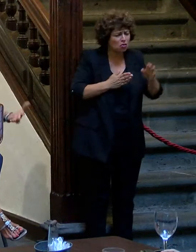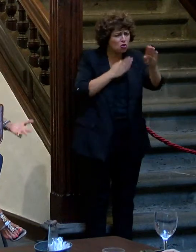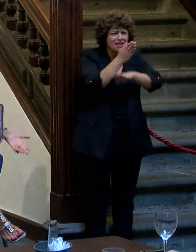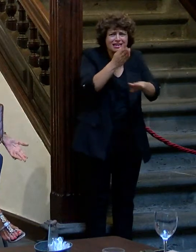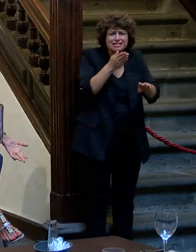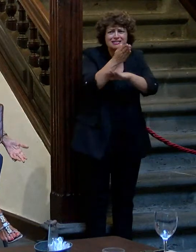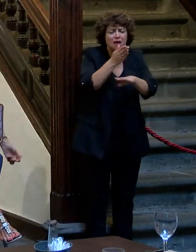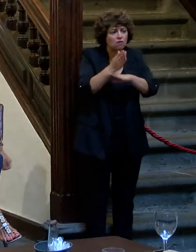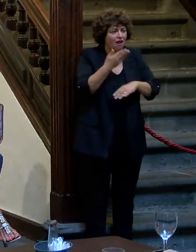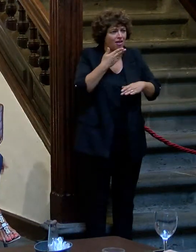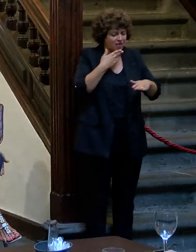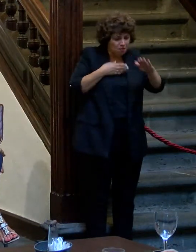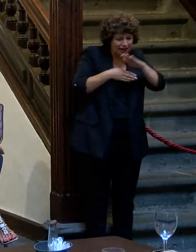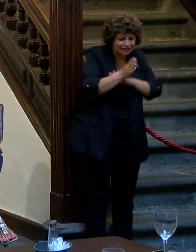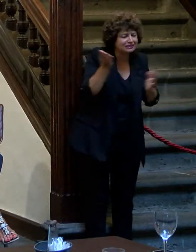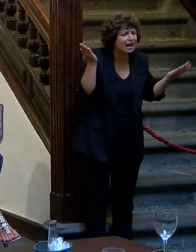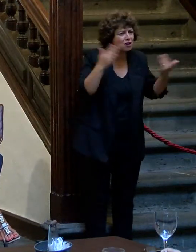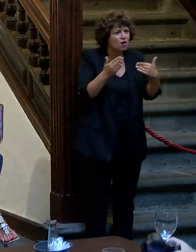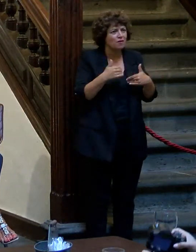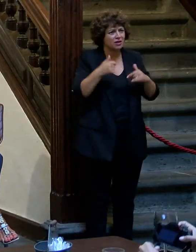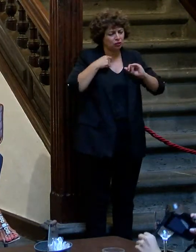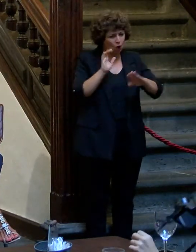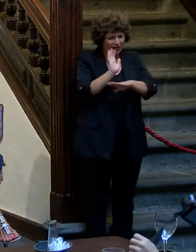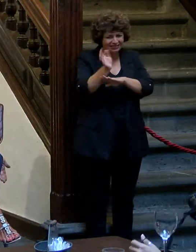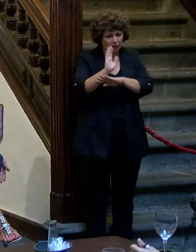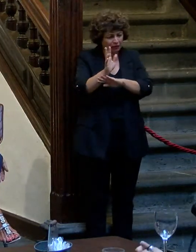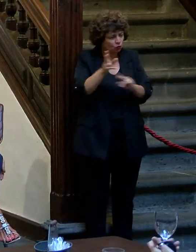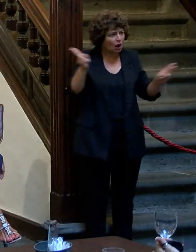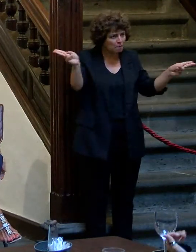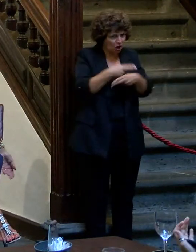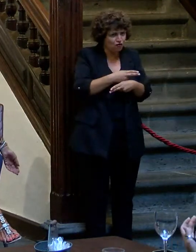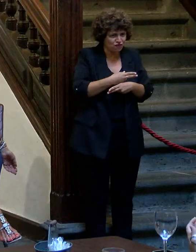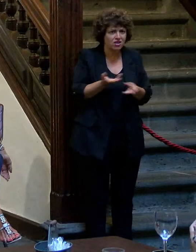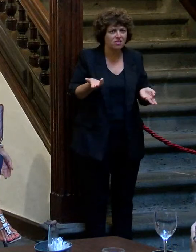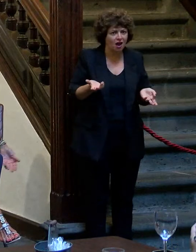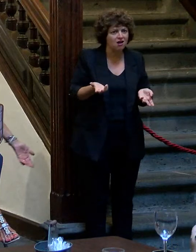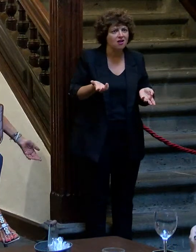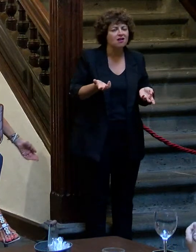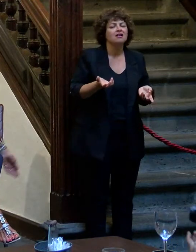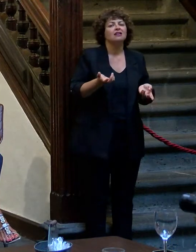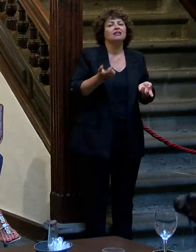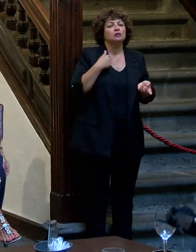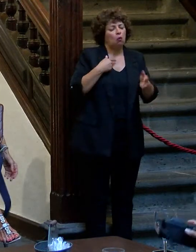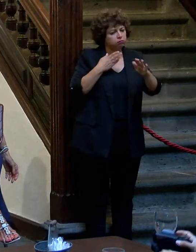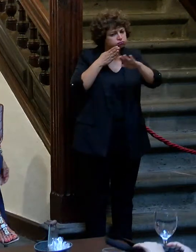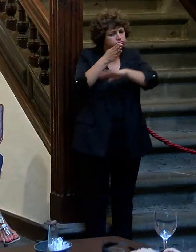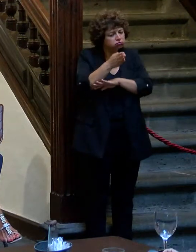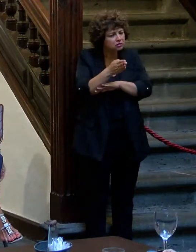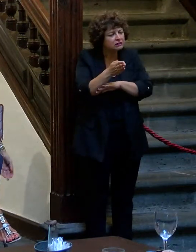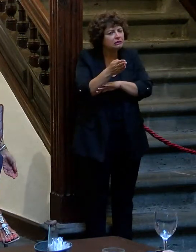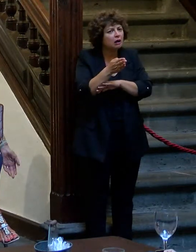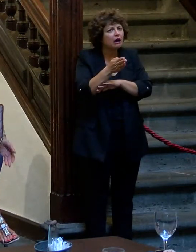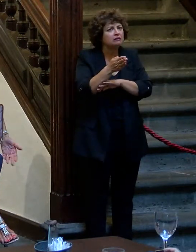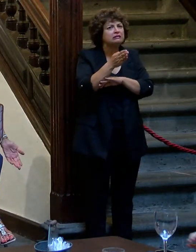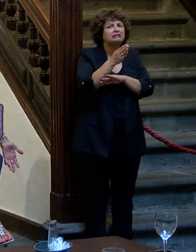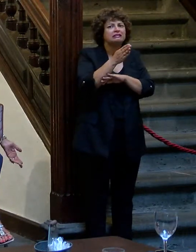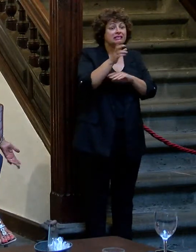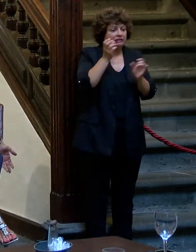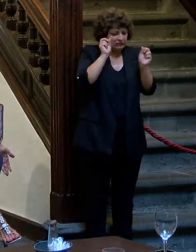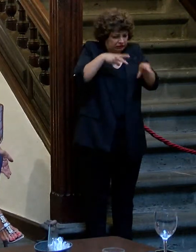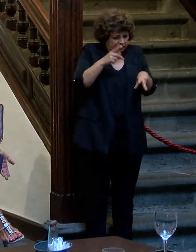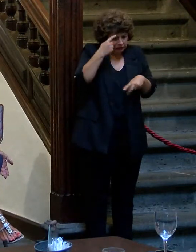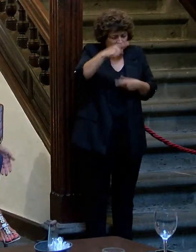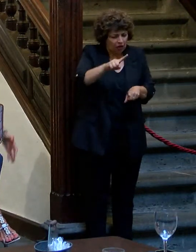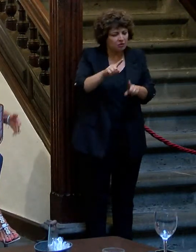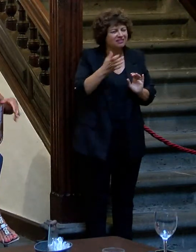yo no tenía edad para entrar porque la mitad de esas películas estarían prohibidas. Yo vía a Godard y vía a Lelouch sin saber quién